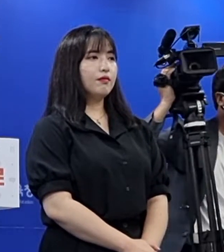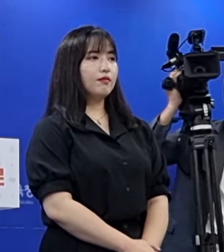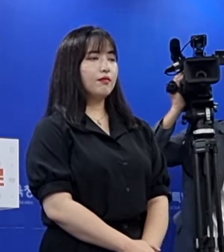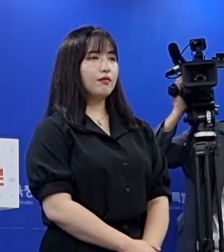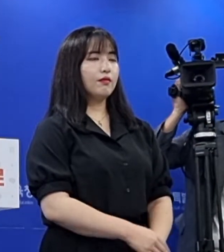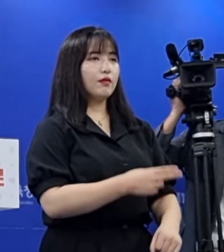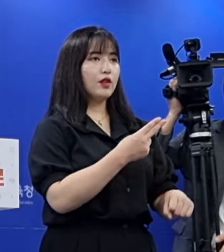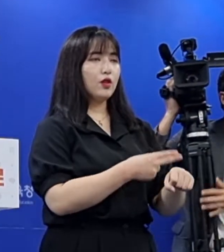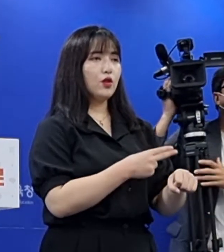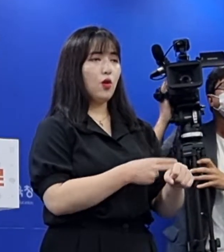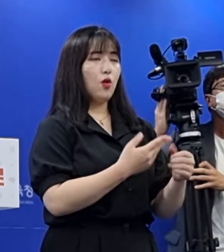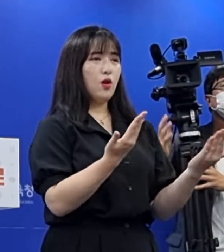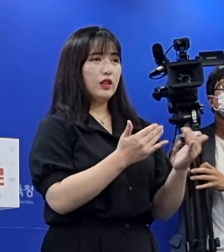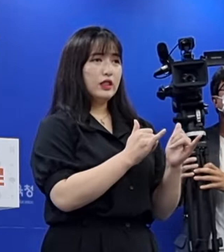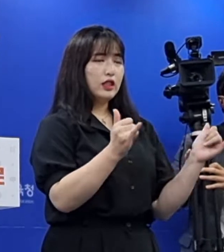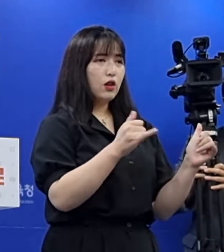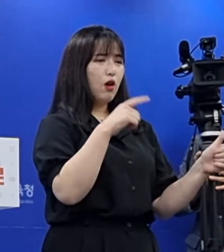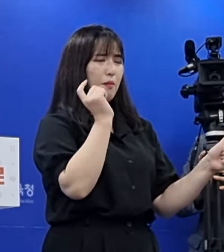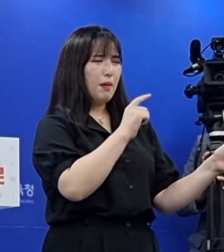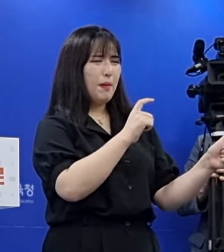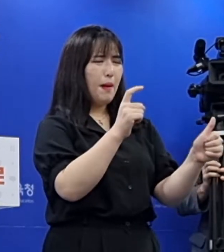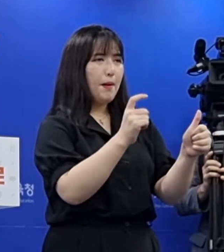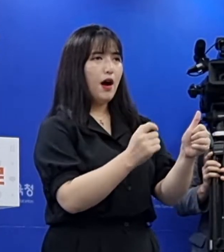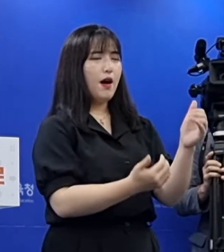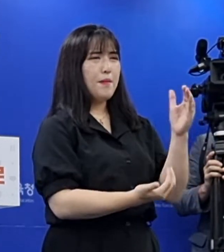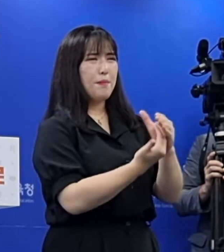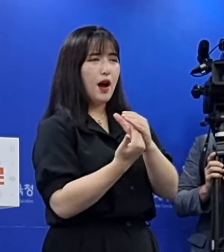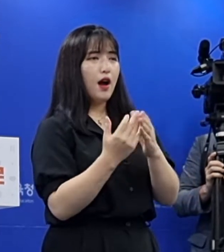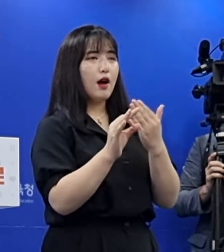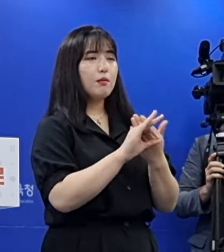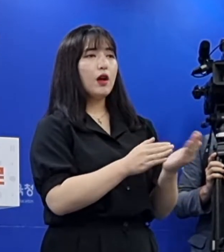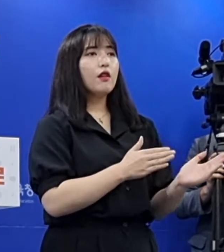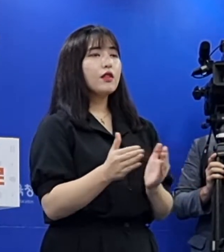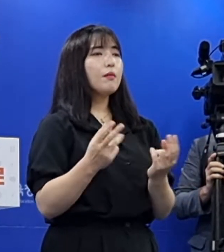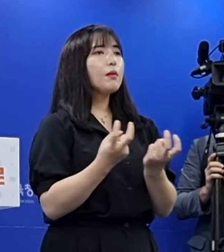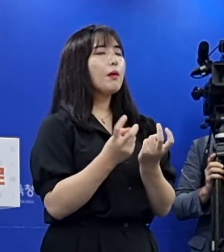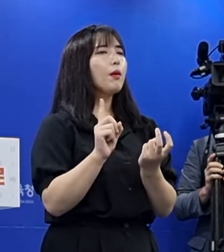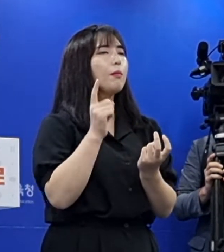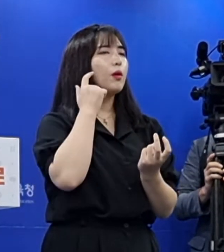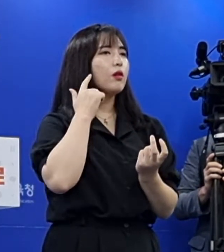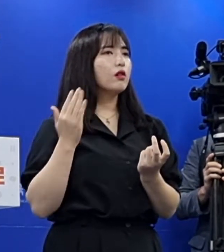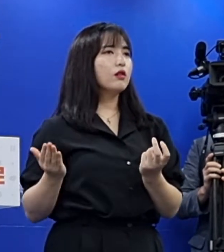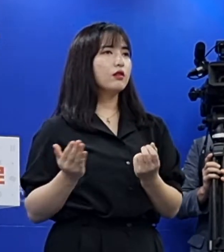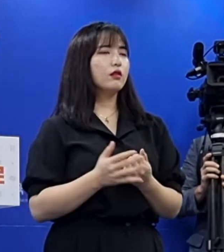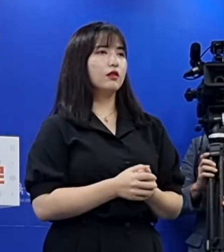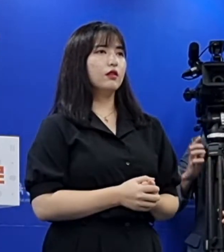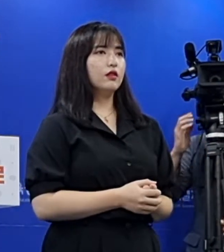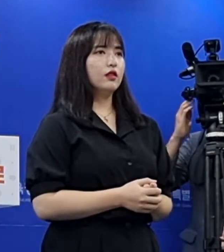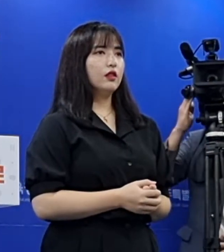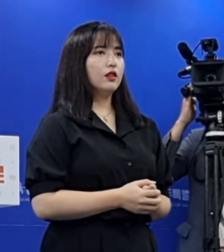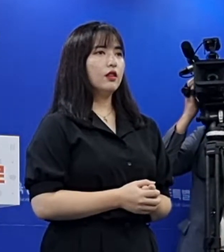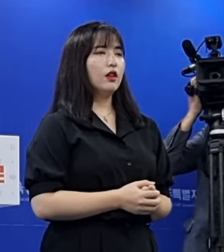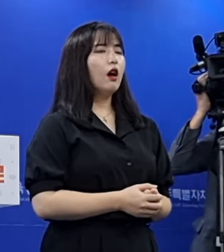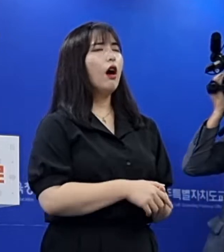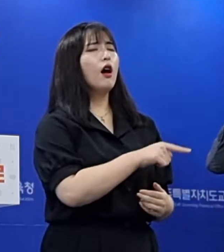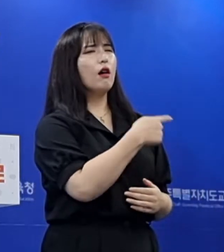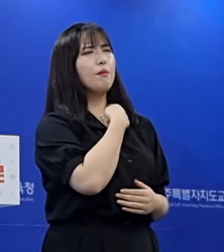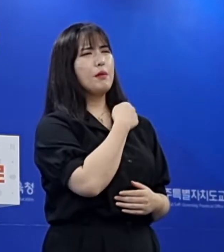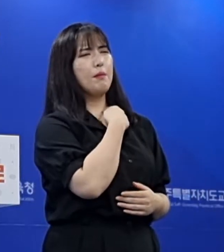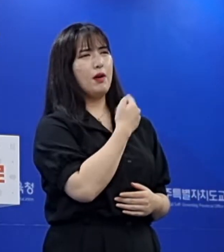교직원 확진자가 다수 발생했을 경우에 대한 대비 차익이 되는 건가요? 있었습니다.